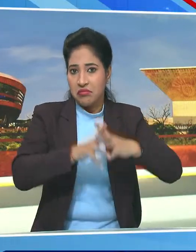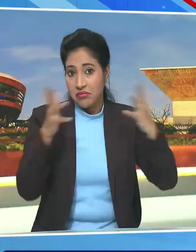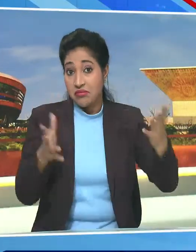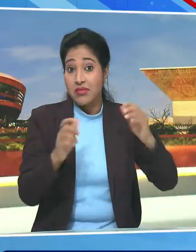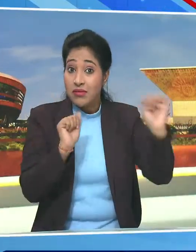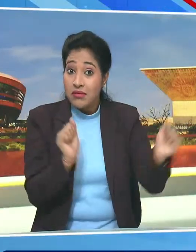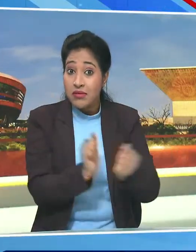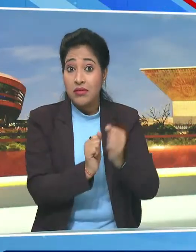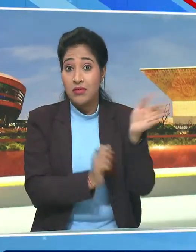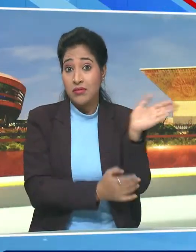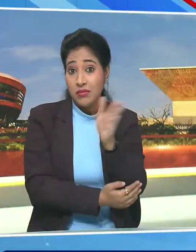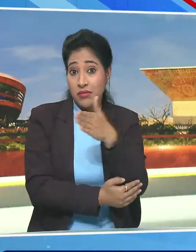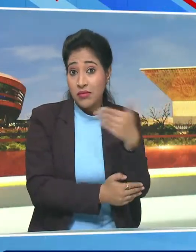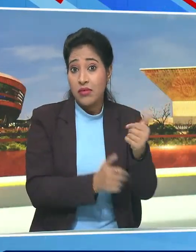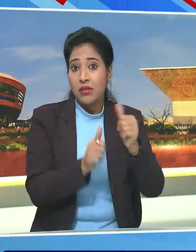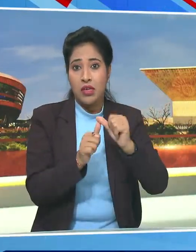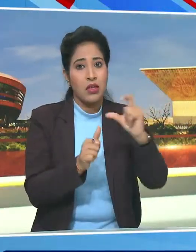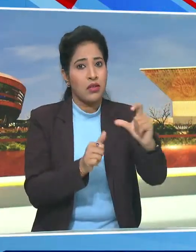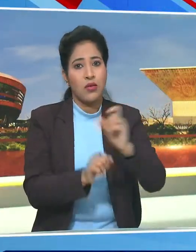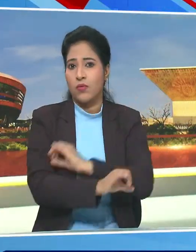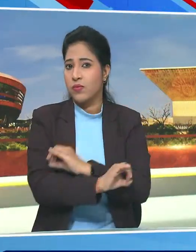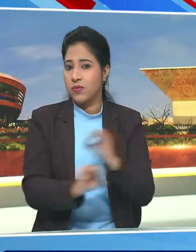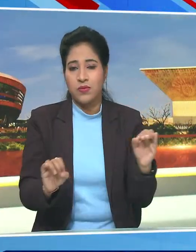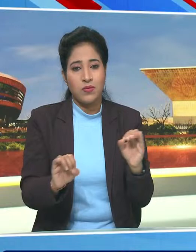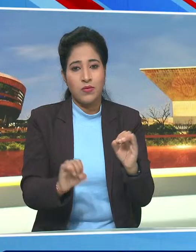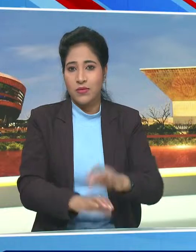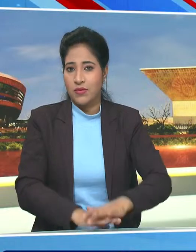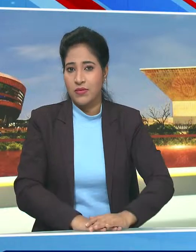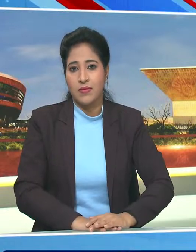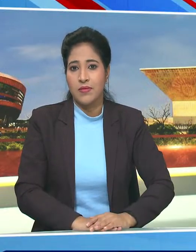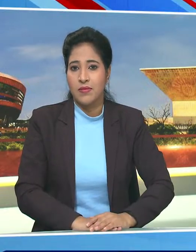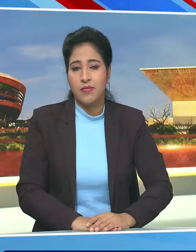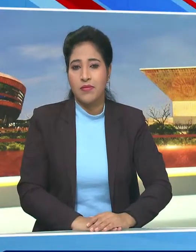ही यहां पंखे या एसी भी नहीं लगाए गए है